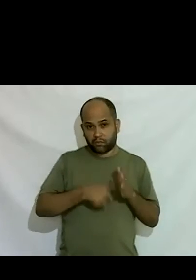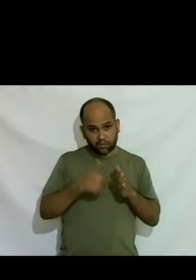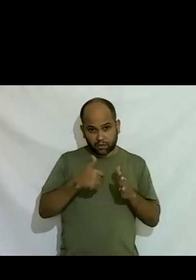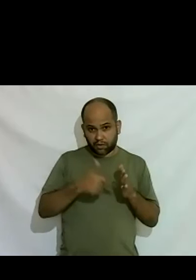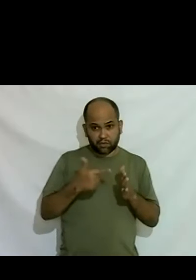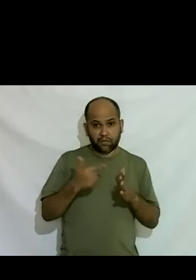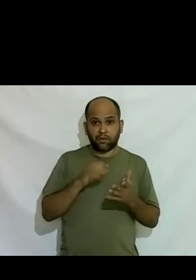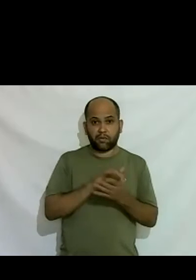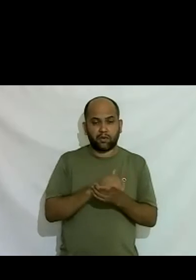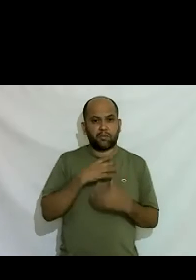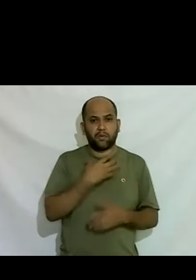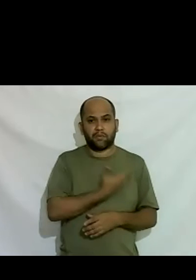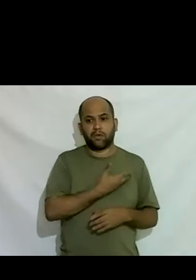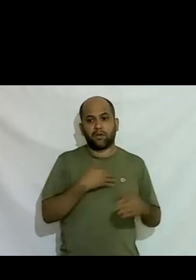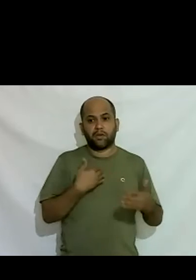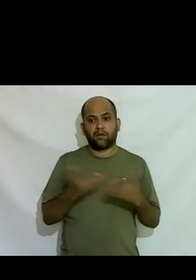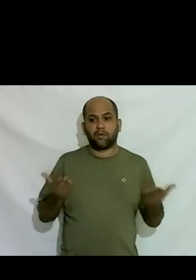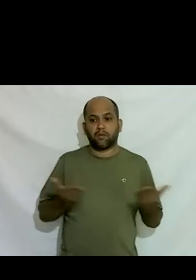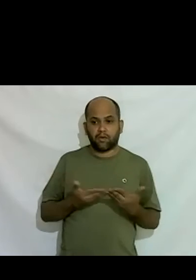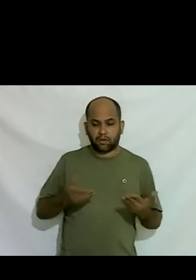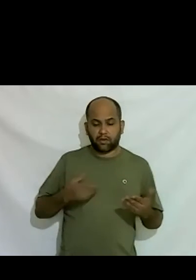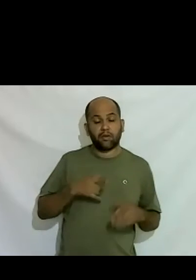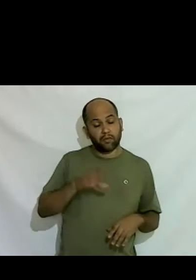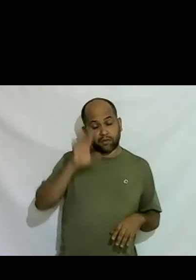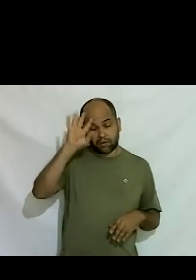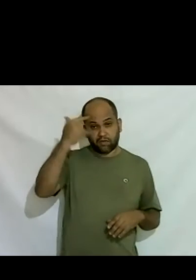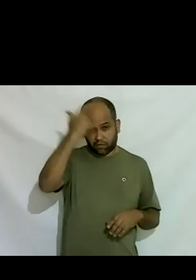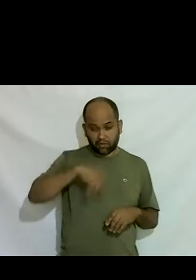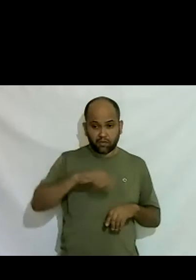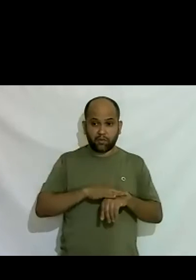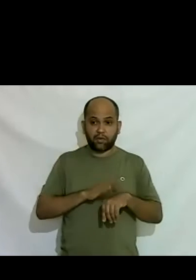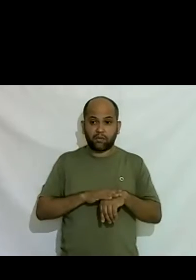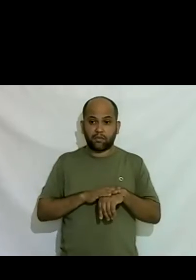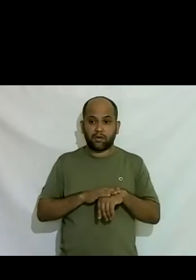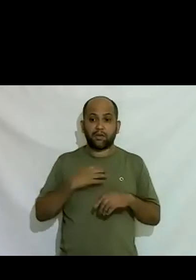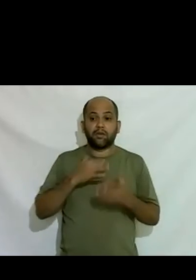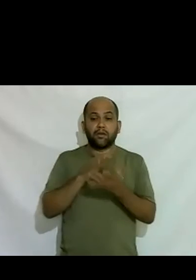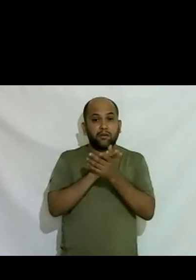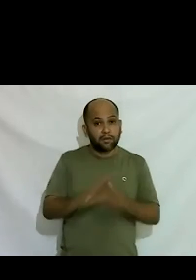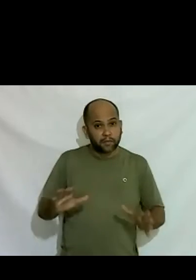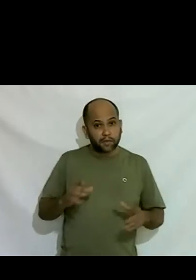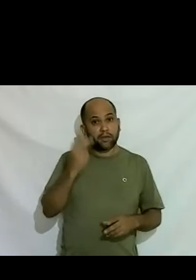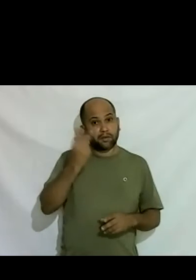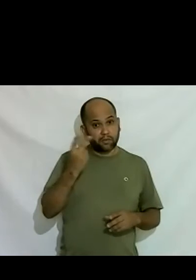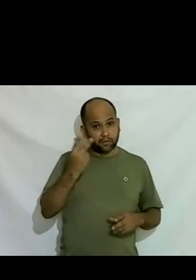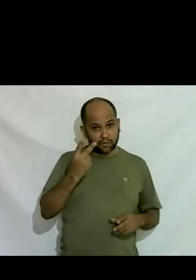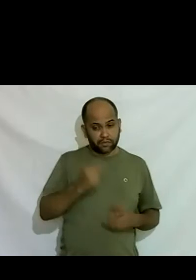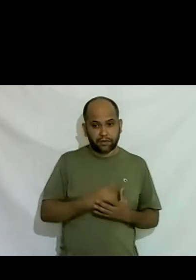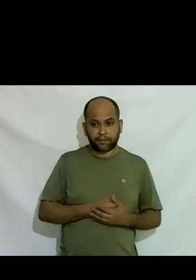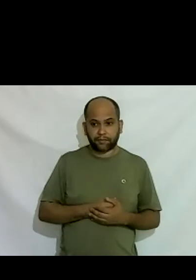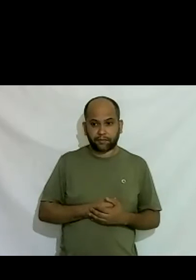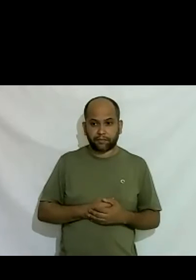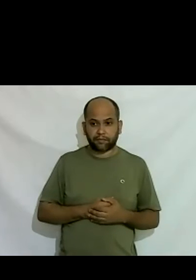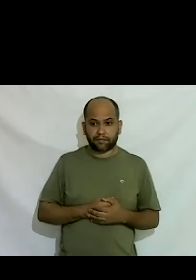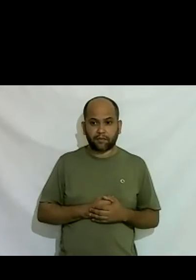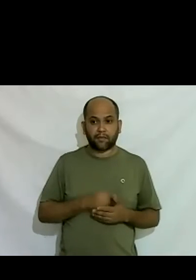mas aí eu optei por ser eu finalmente e acabei me divorciando a segunda vez e